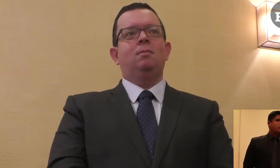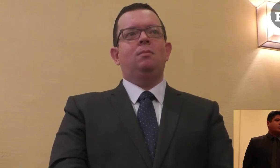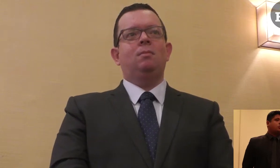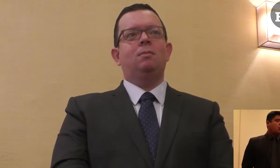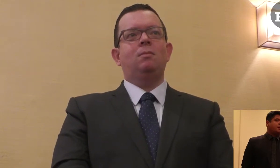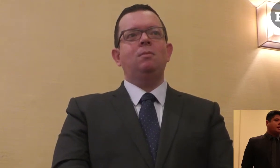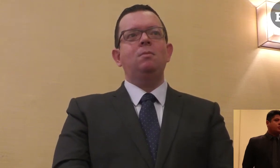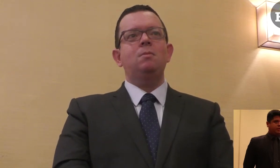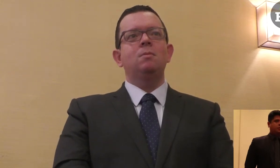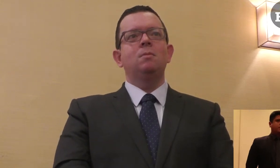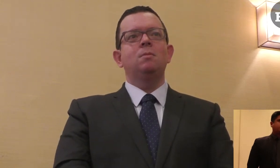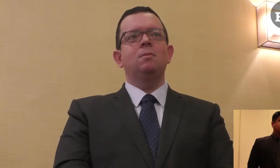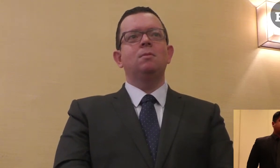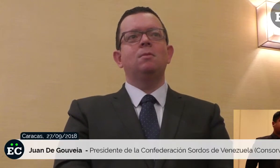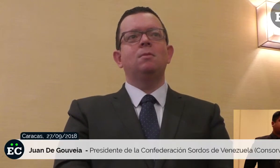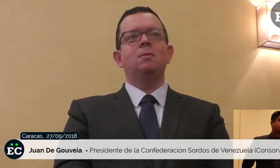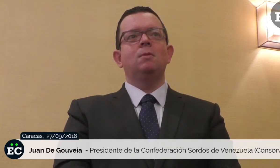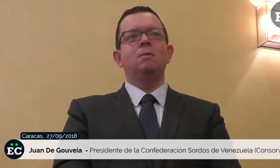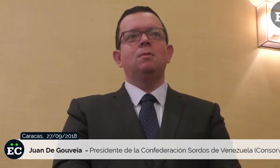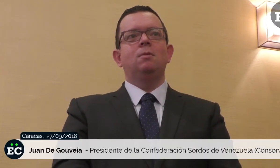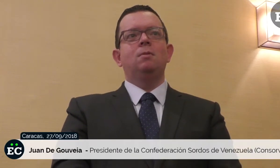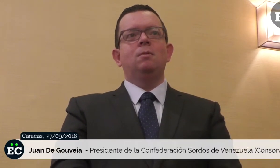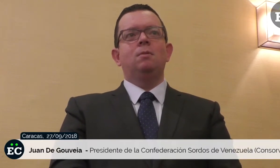verificando y estamos recogiendo y documentando en este Congreso.